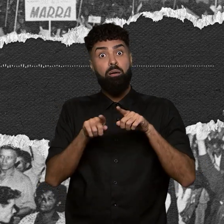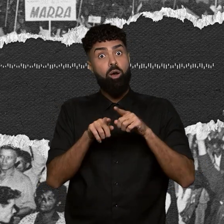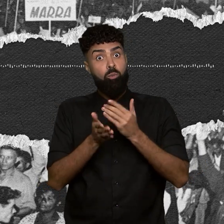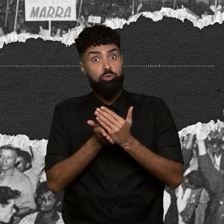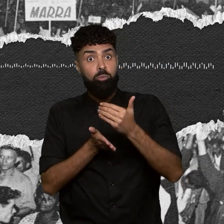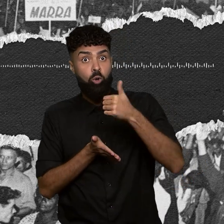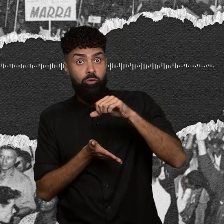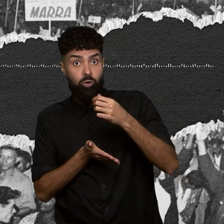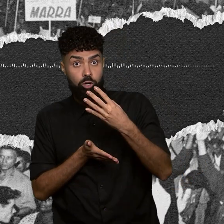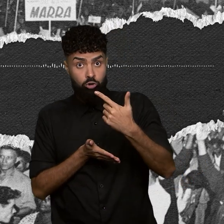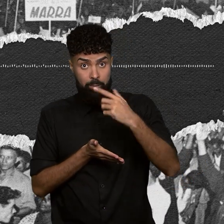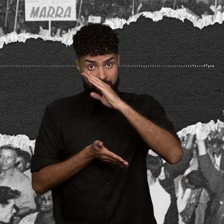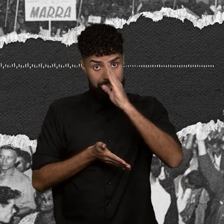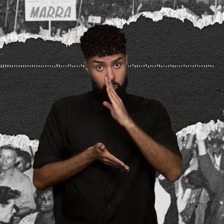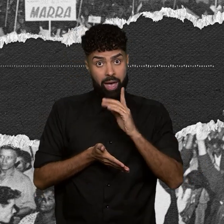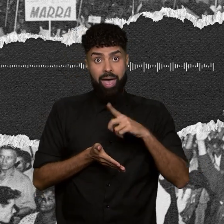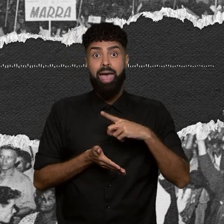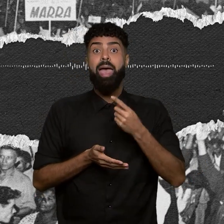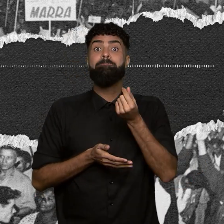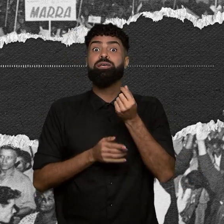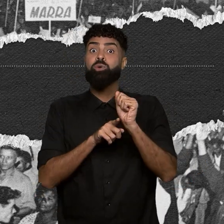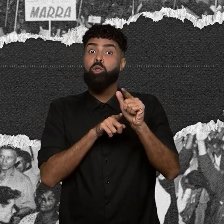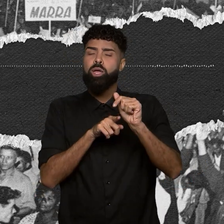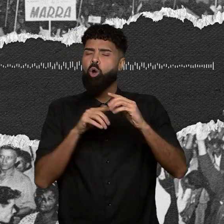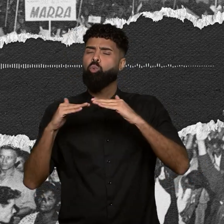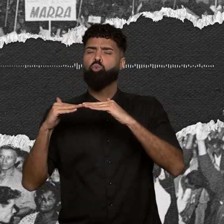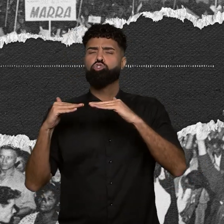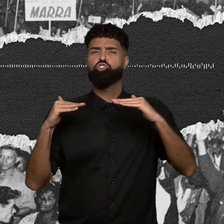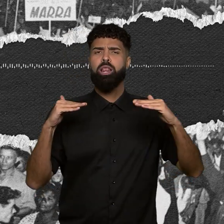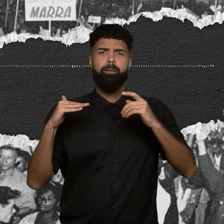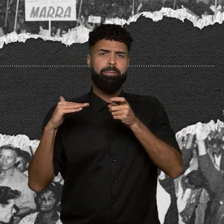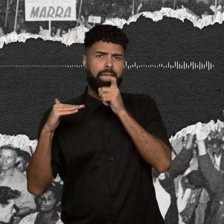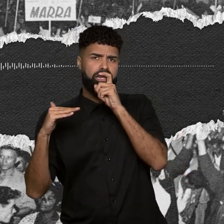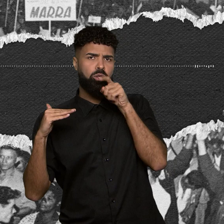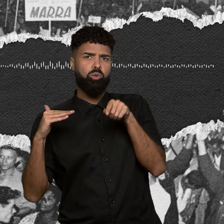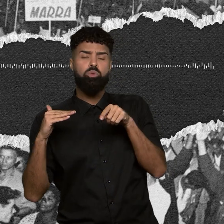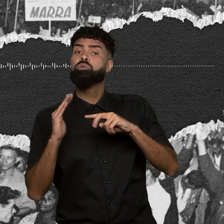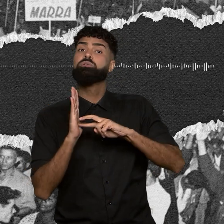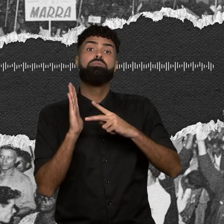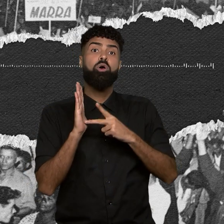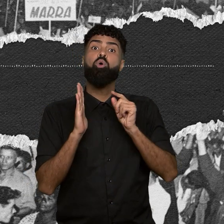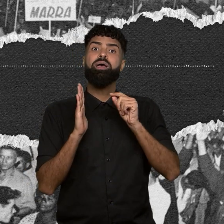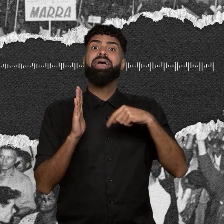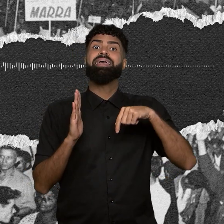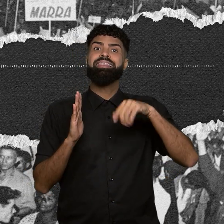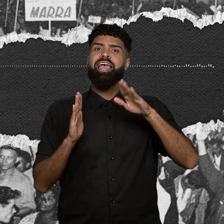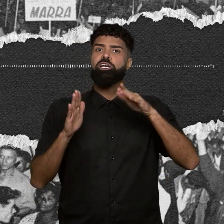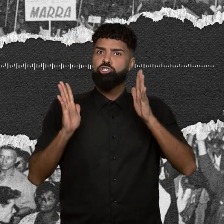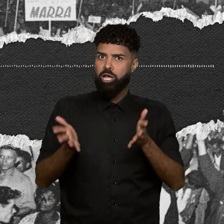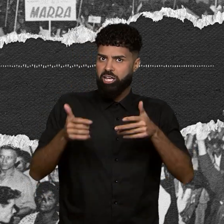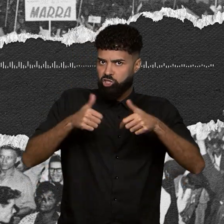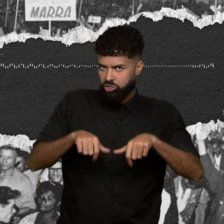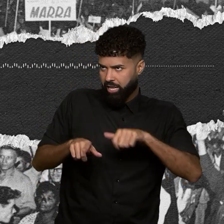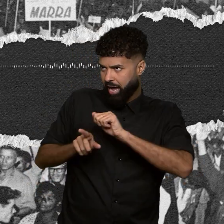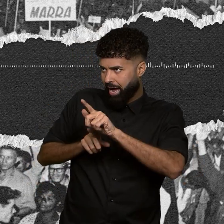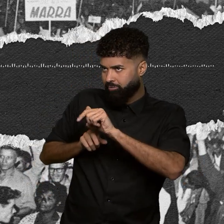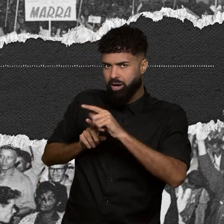o congelamento dos preços dos aluguéis. Isso quer dizer que, para quem já estava no imóvel, os reajustes eram bem pequenos.